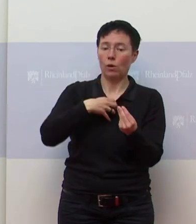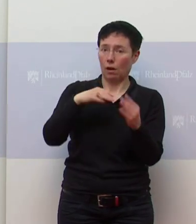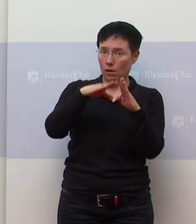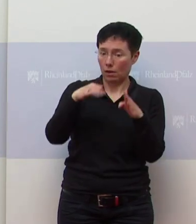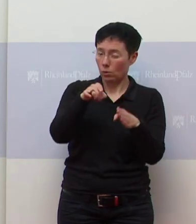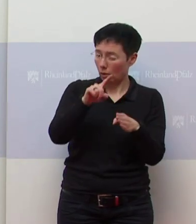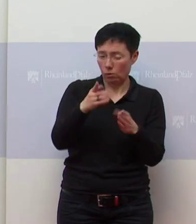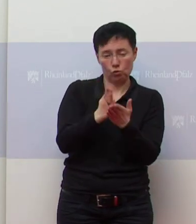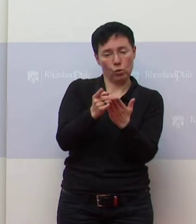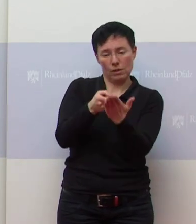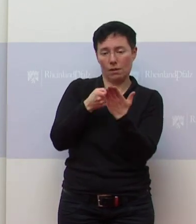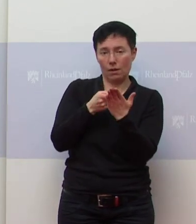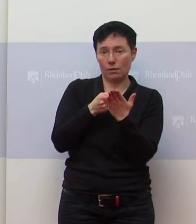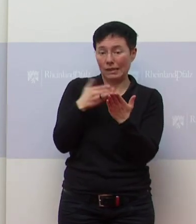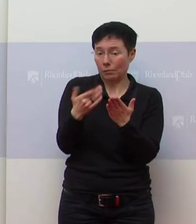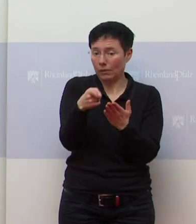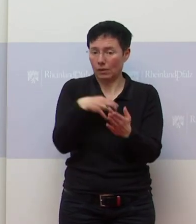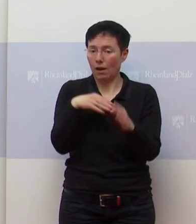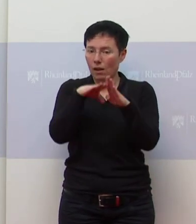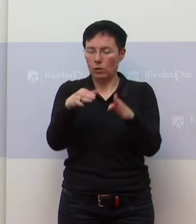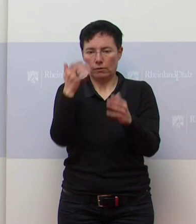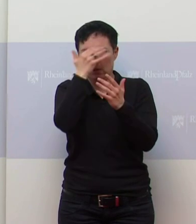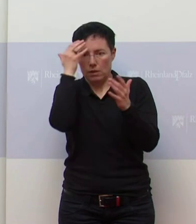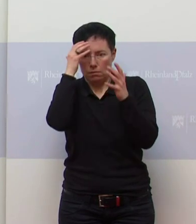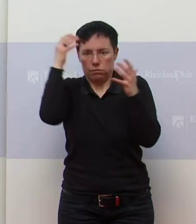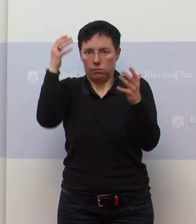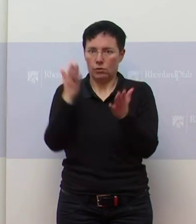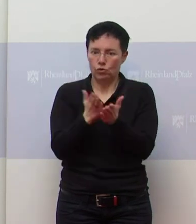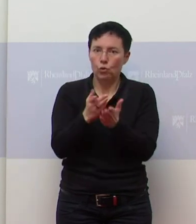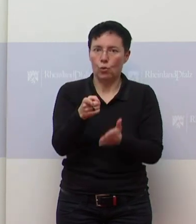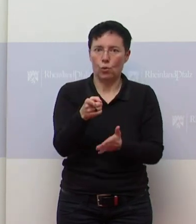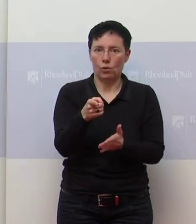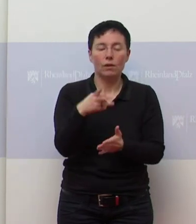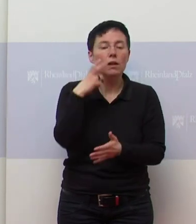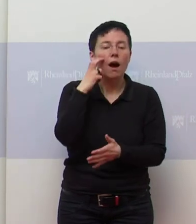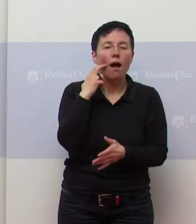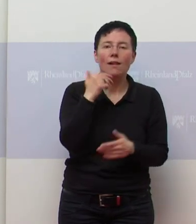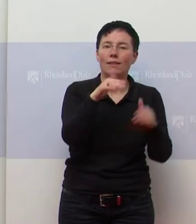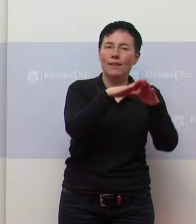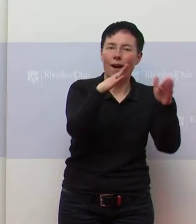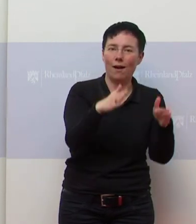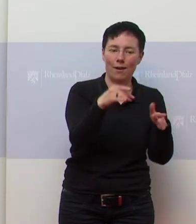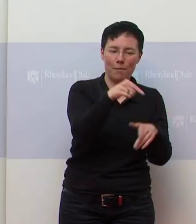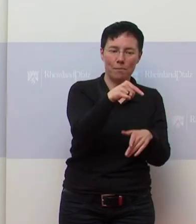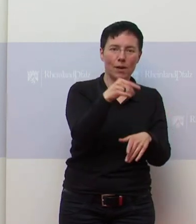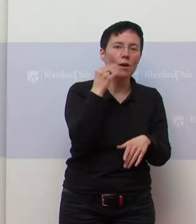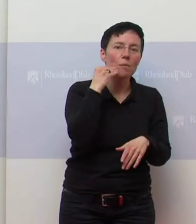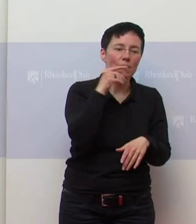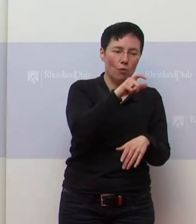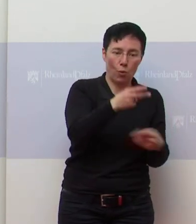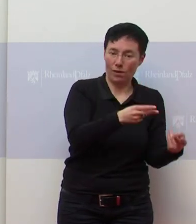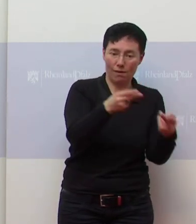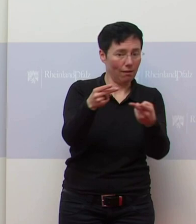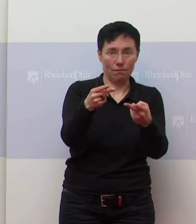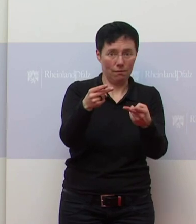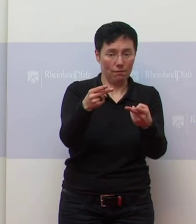in denen, die jetzt im Moment schon wieder Druck haben ohne Ende. Da sind natürlich nicht mehr die alten Heimbewohner und Bewohnerinnen